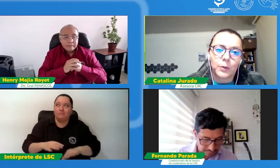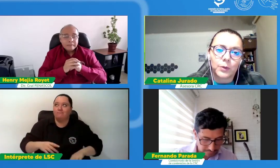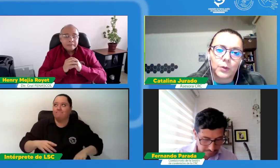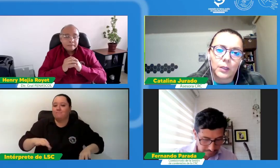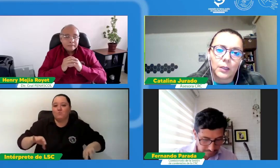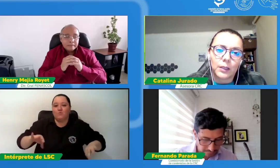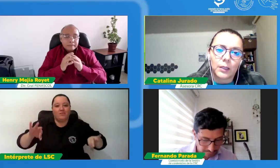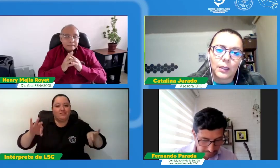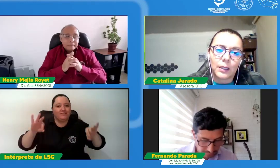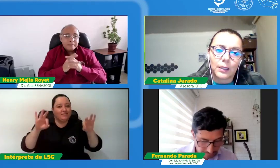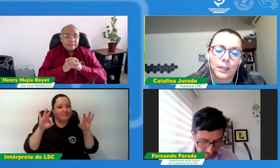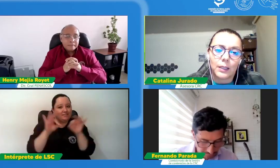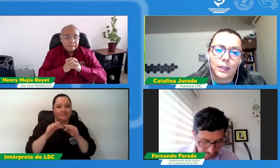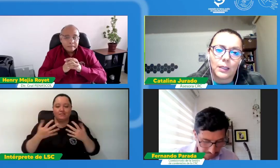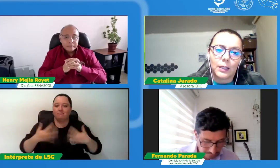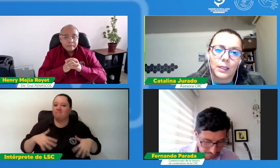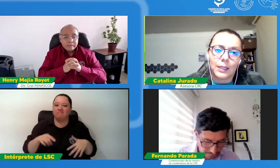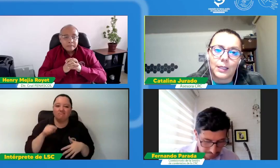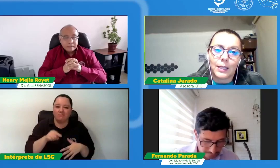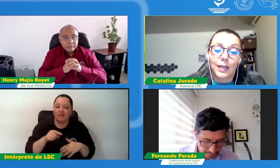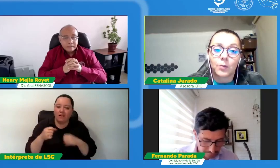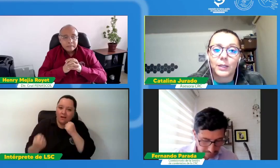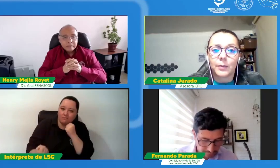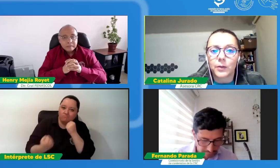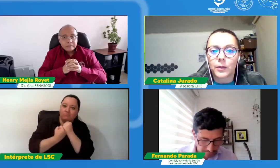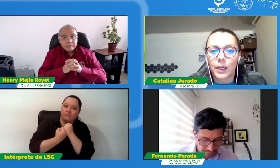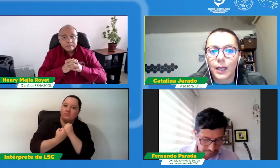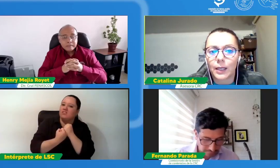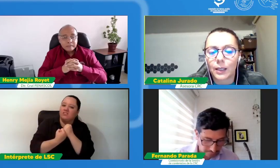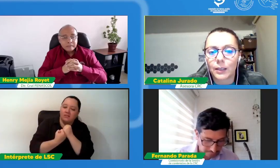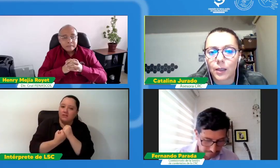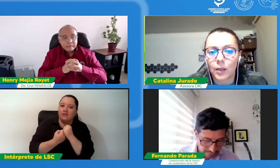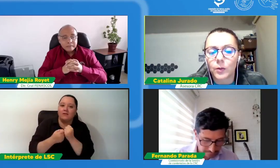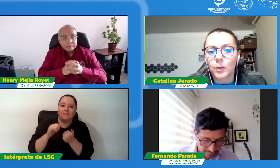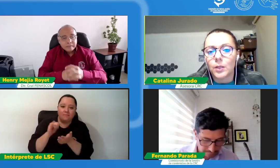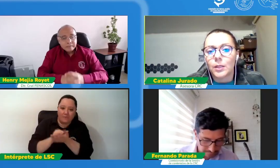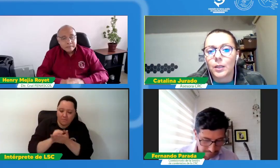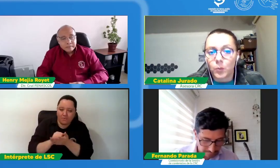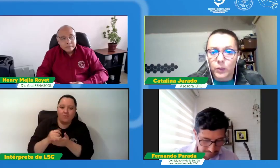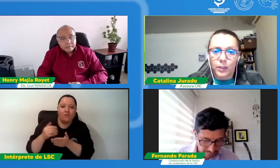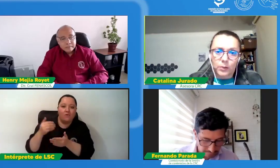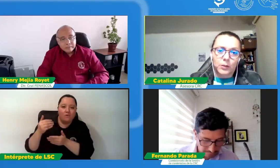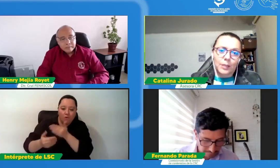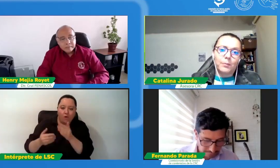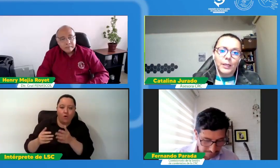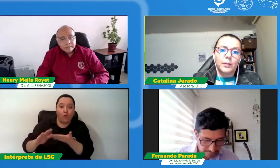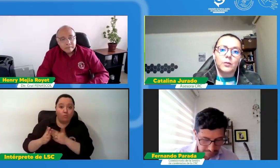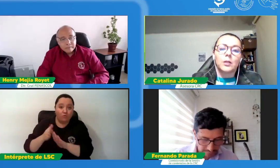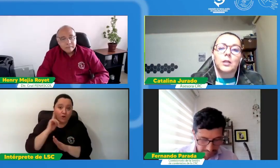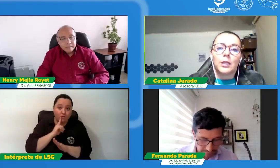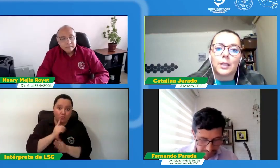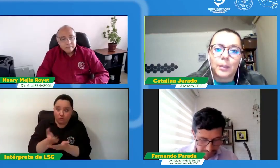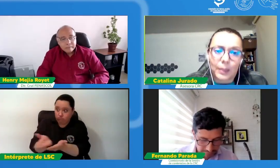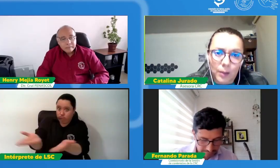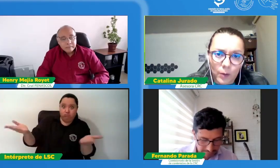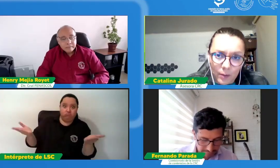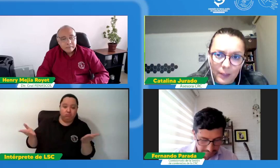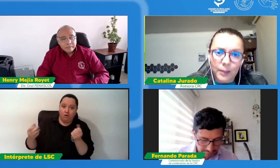y el acompañamiento que ha realizado la comunidad sorda en pleno y particularmente